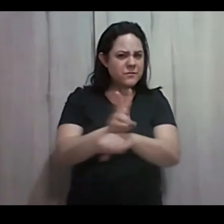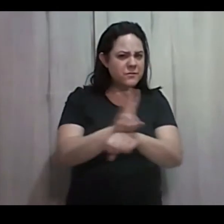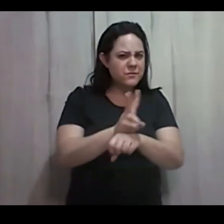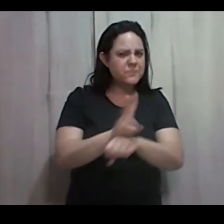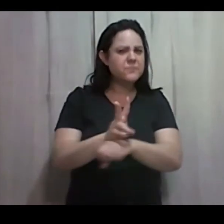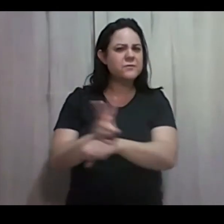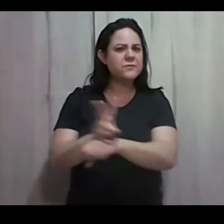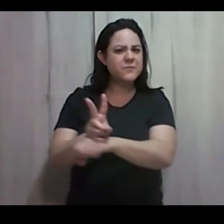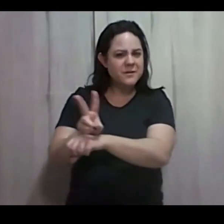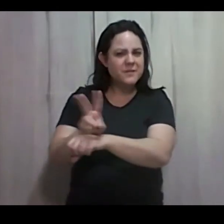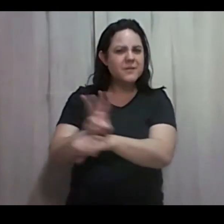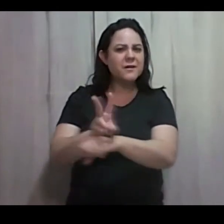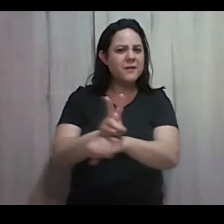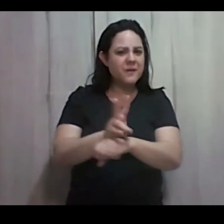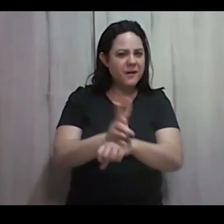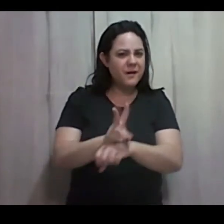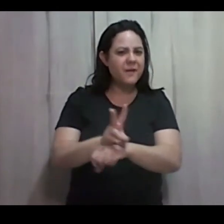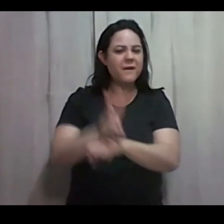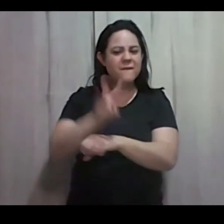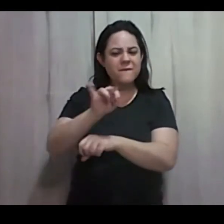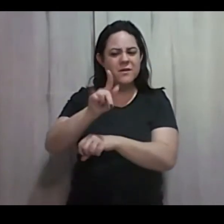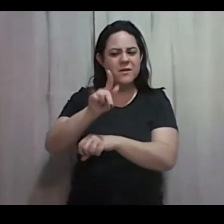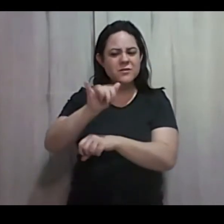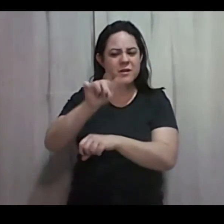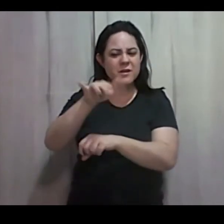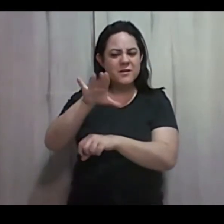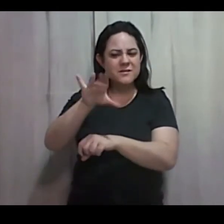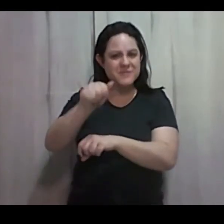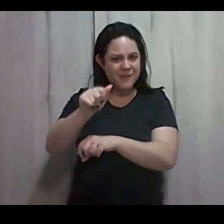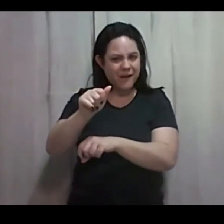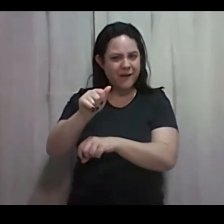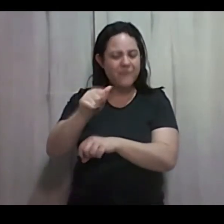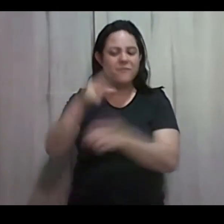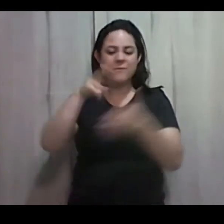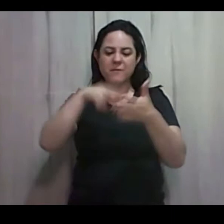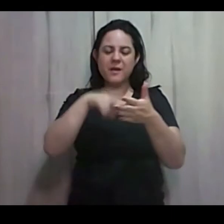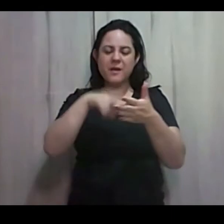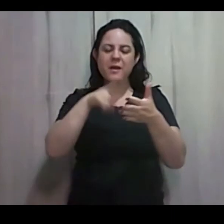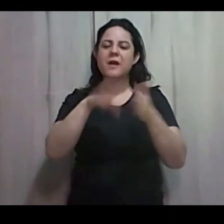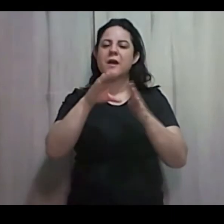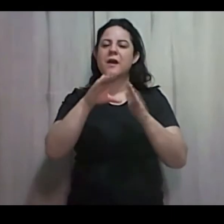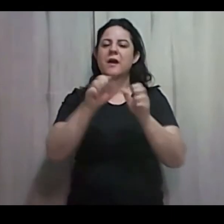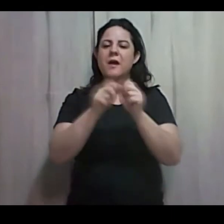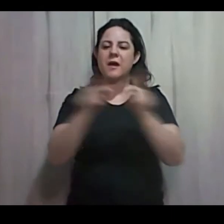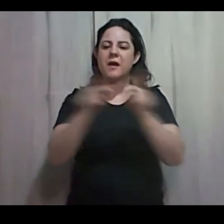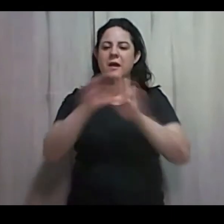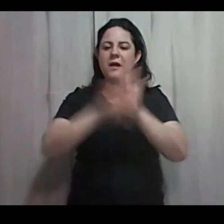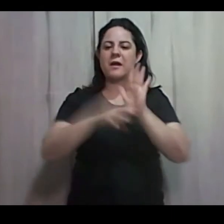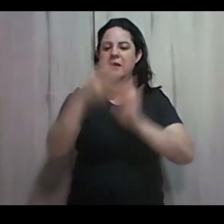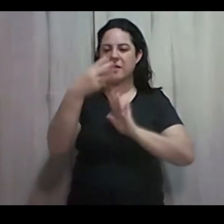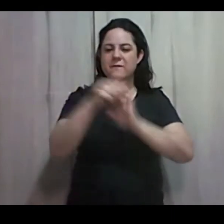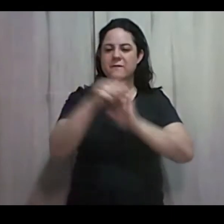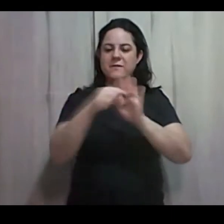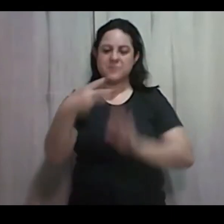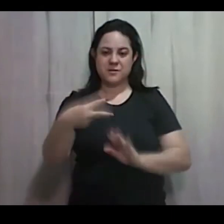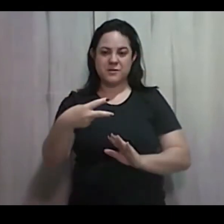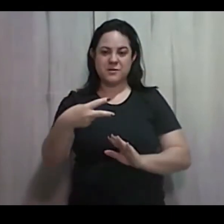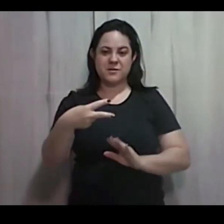Vigilância Vamos ler Apocalipse Capítulo 3, versículo 2 Diz assim Esteja